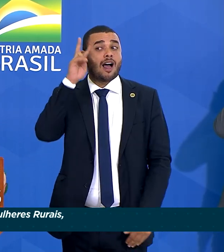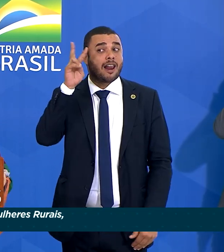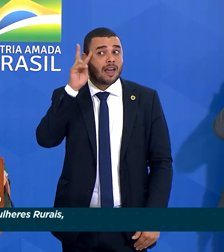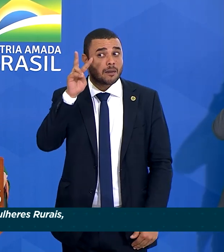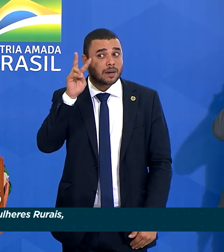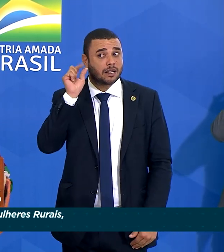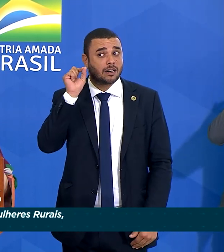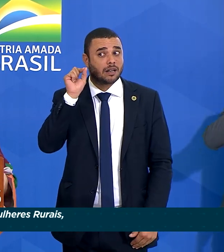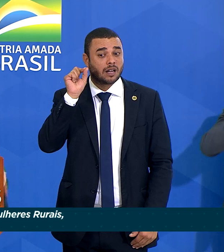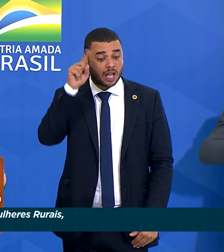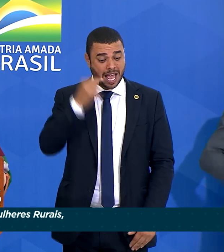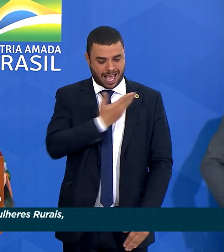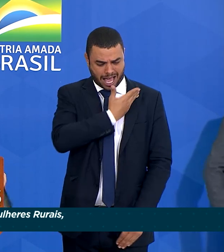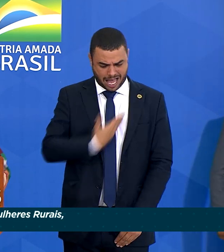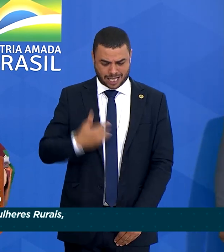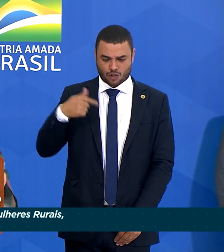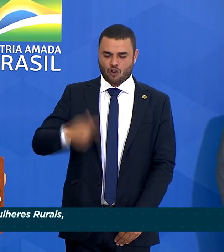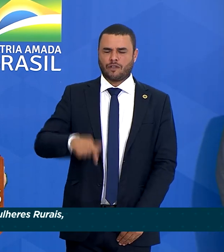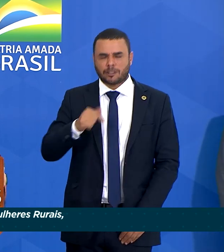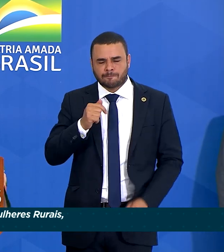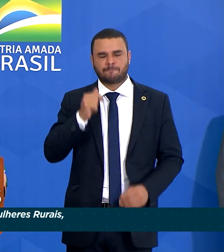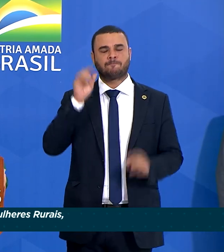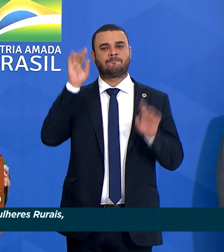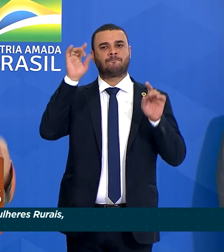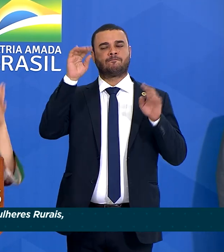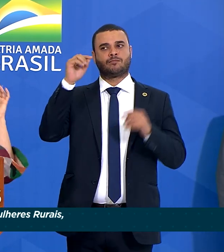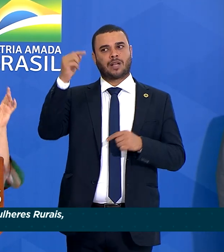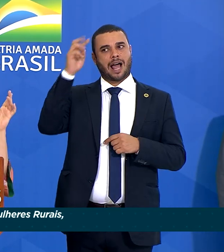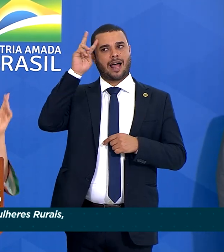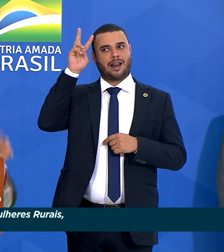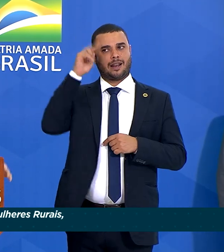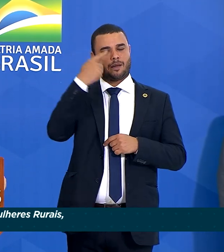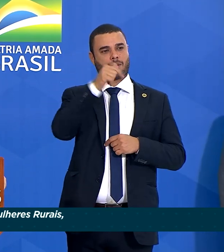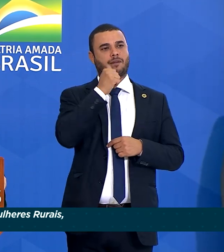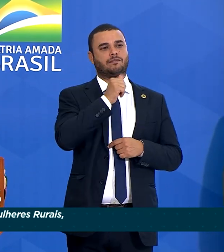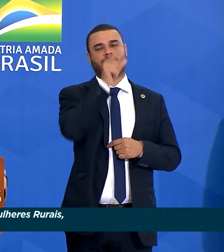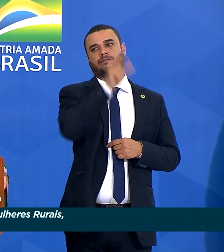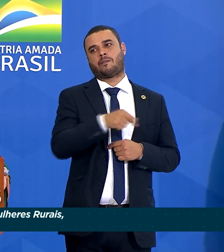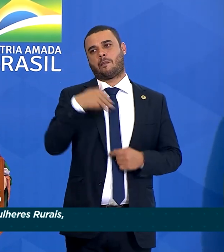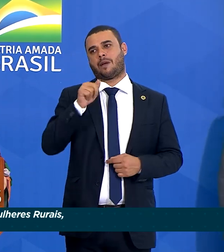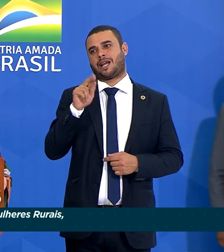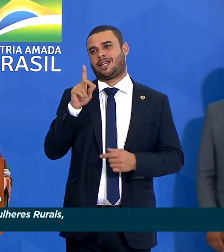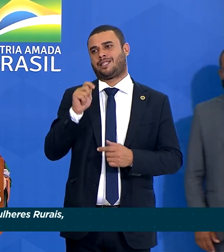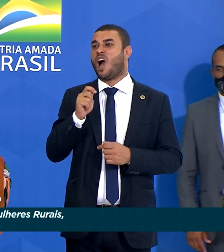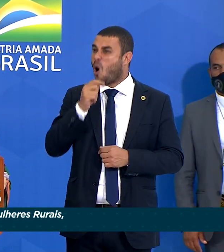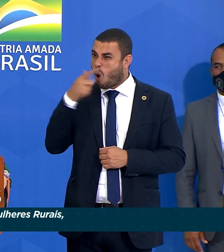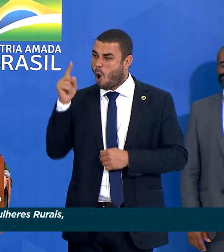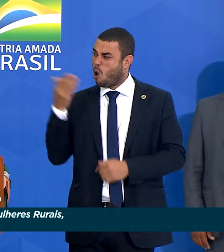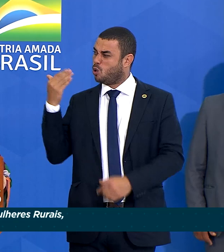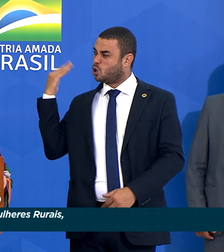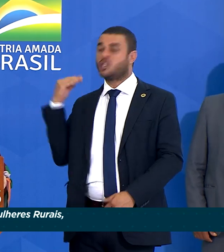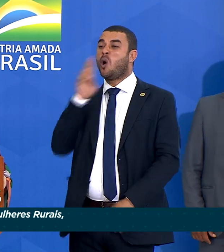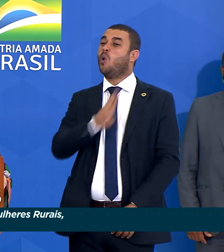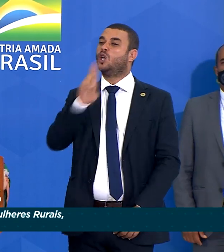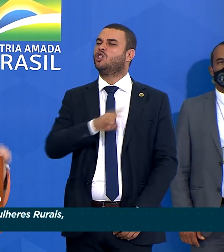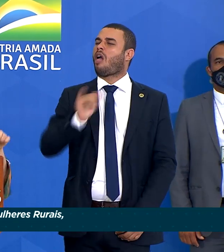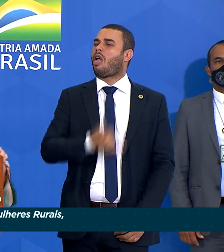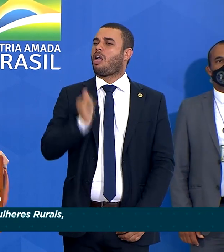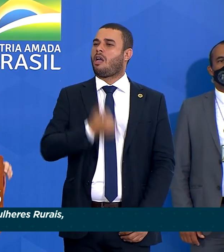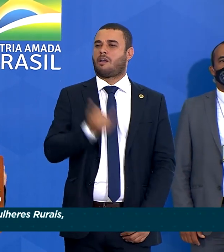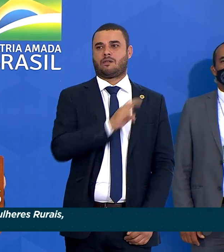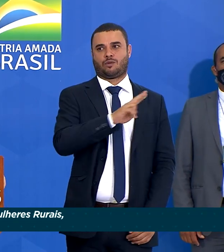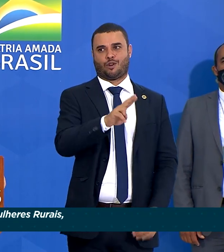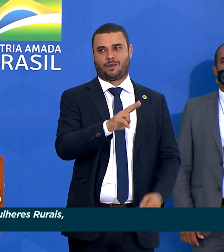governo que honrou a memória de Margarida. Outros usaram o nome de Margarida.